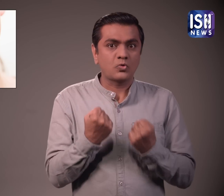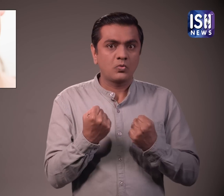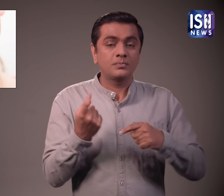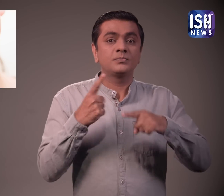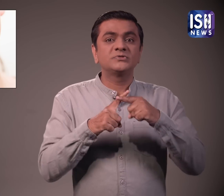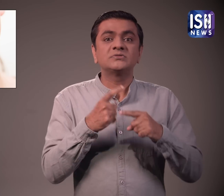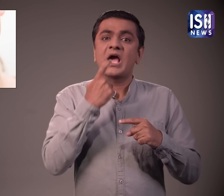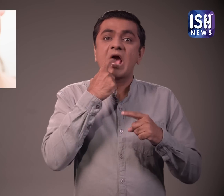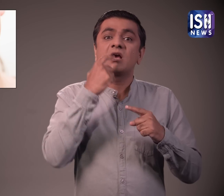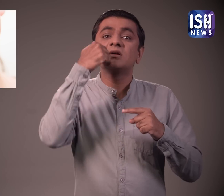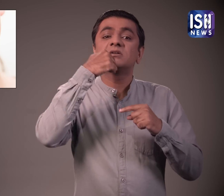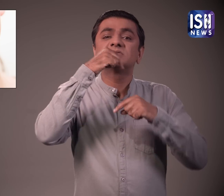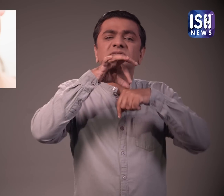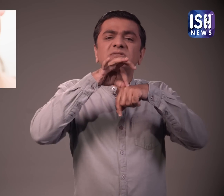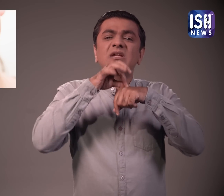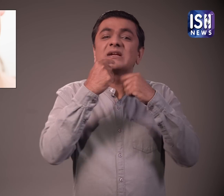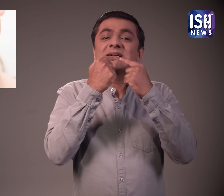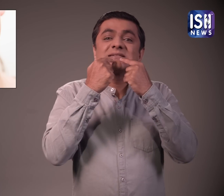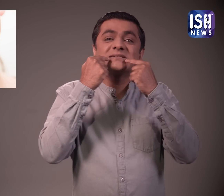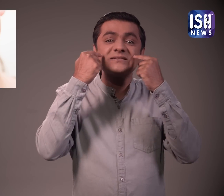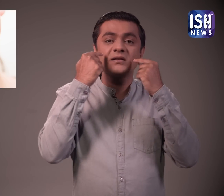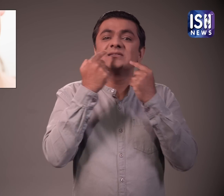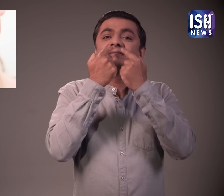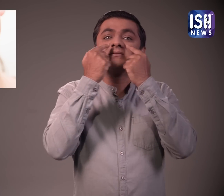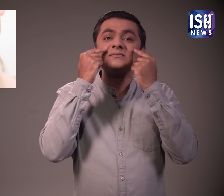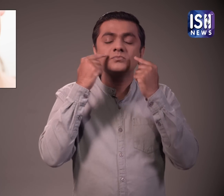और आपकी सेहत भी मस्बूत रहती है